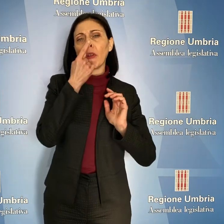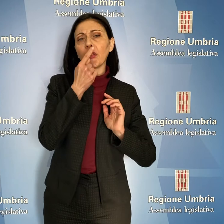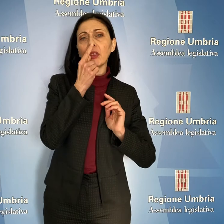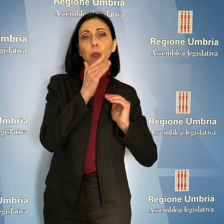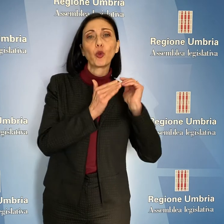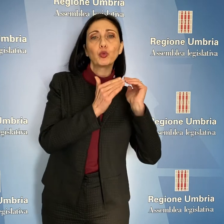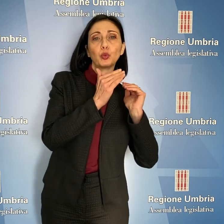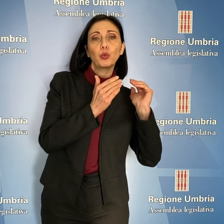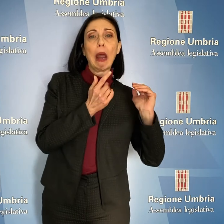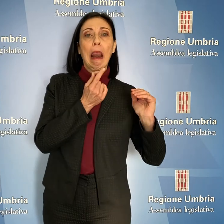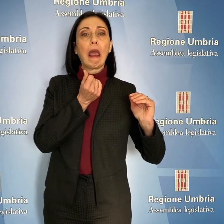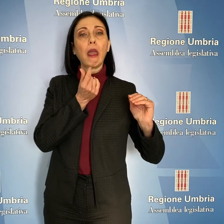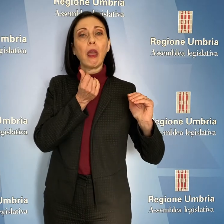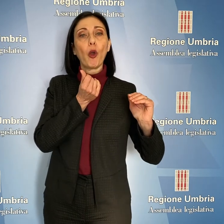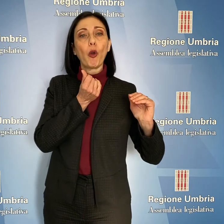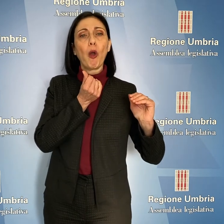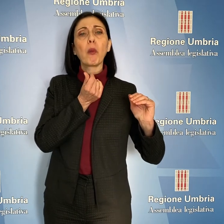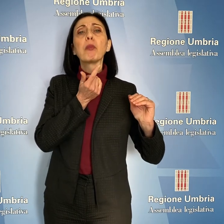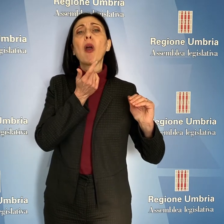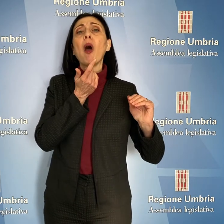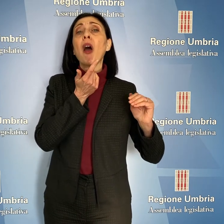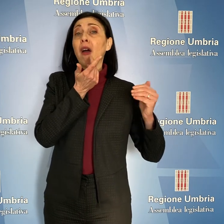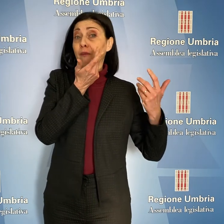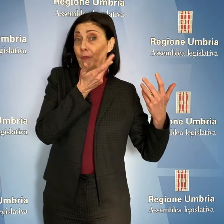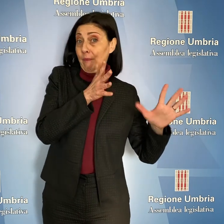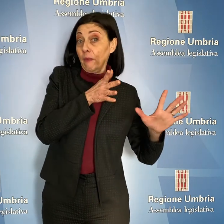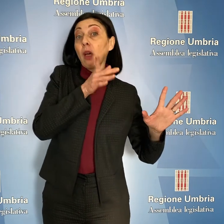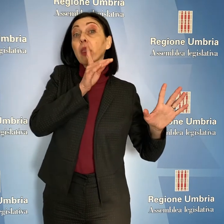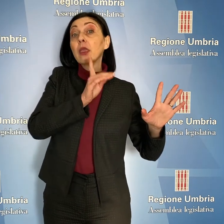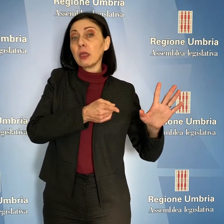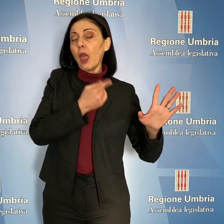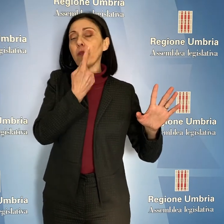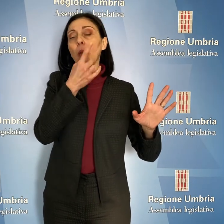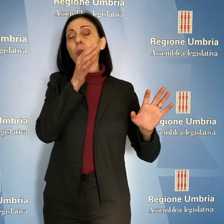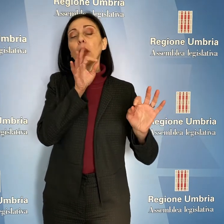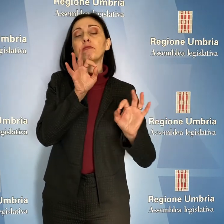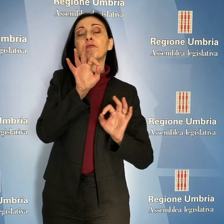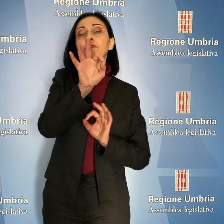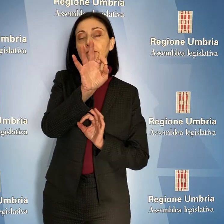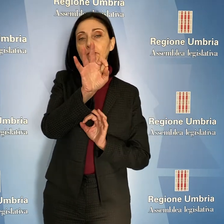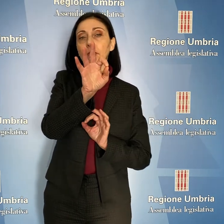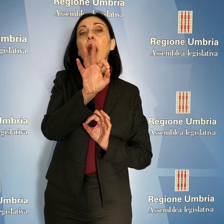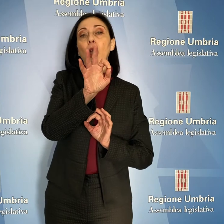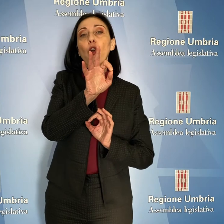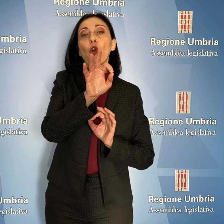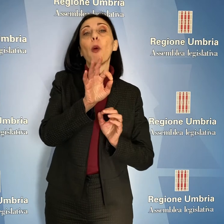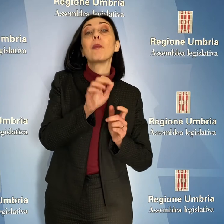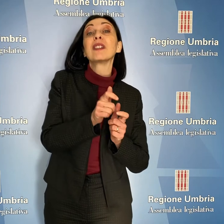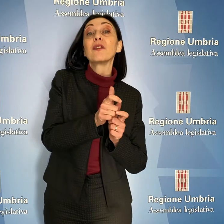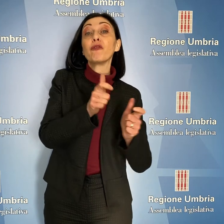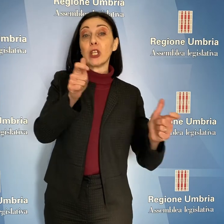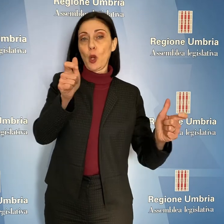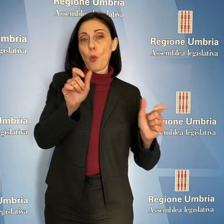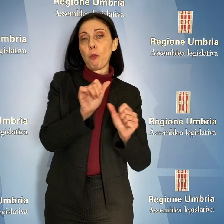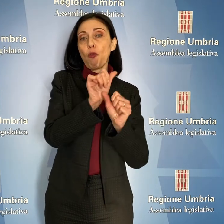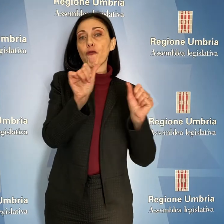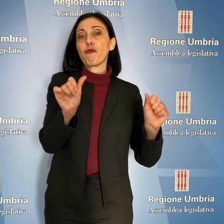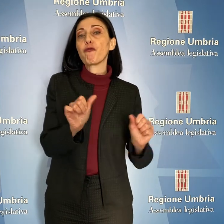strutturale ed economico intende adottare o abbia adottato per supportare lo sviluppo della formazione professionale anche